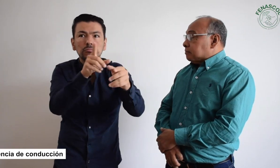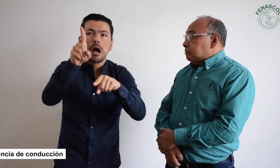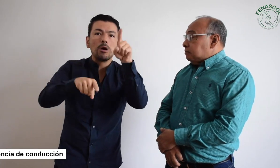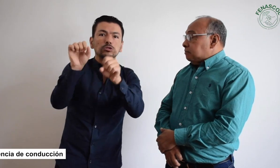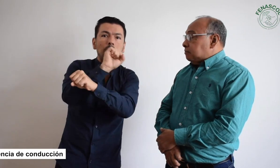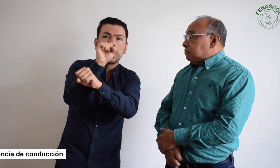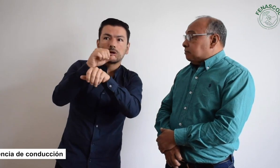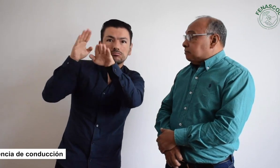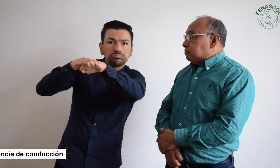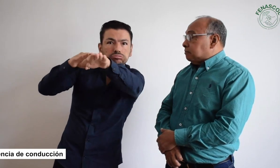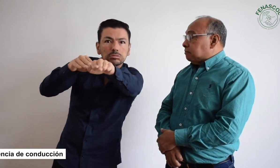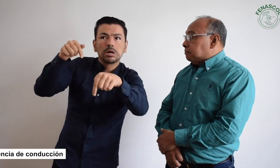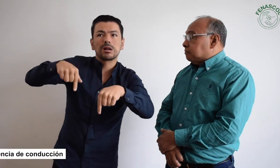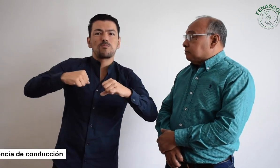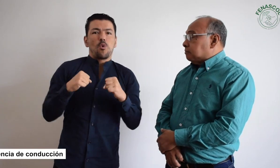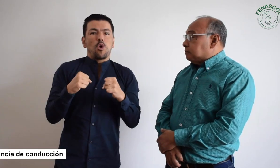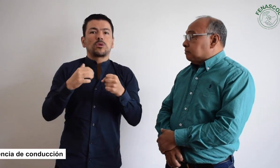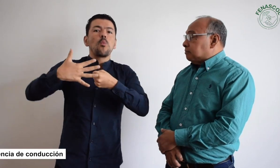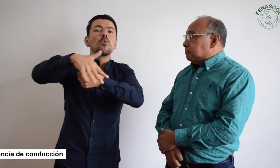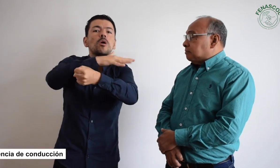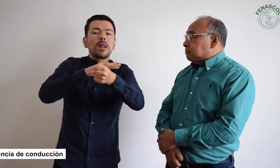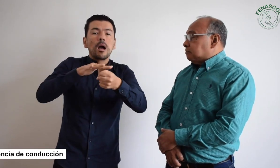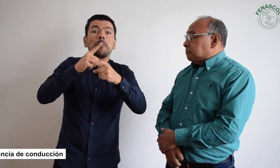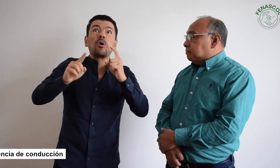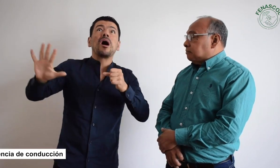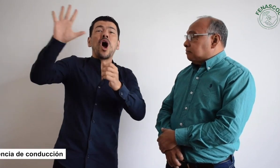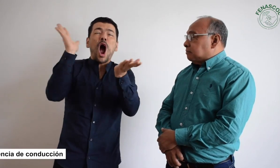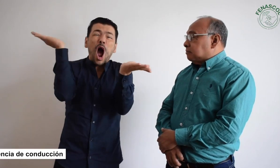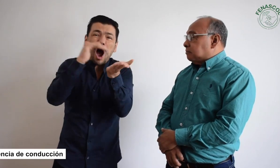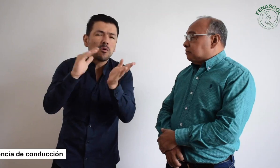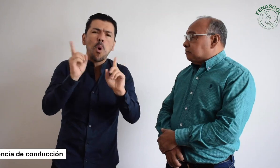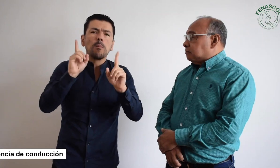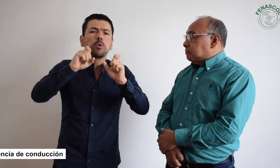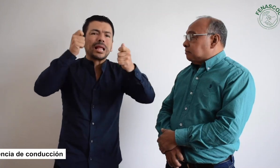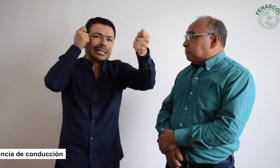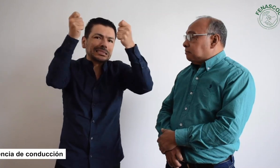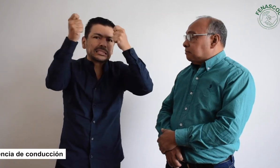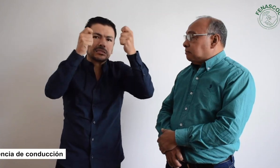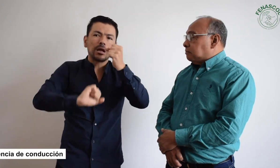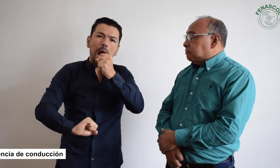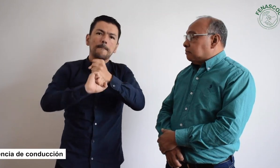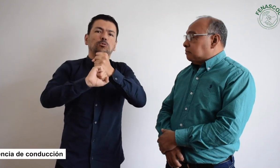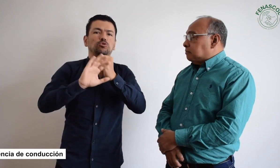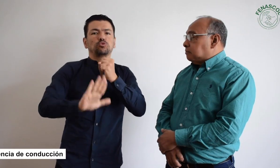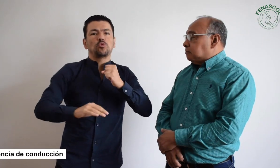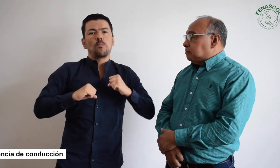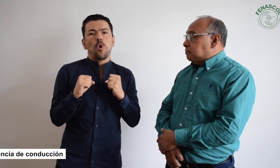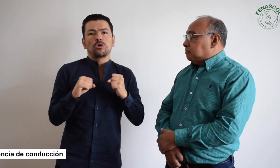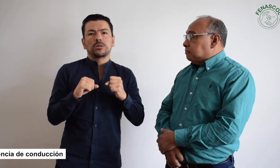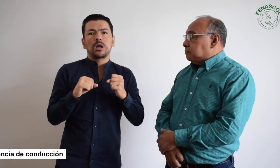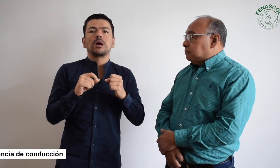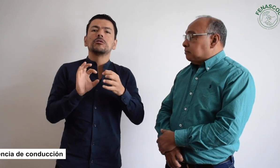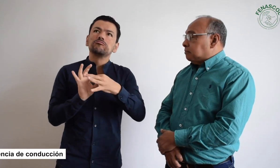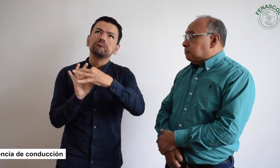Ojalá que ustedes vayan con sus vehículos, sean motos o carros a nivel departamental y a nivel ciudad. Esto como